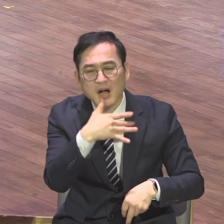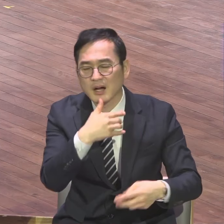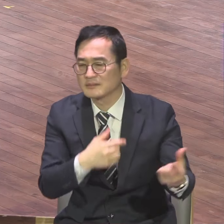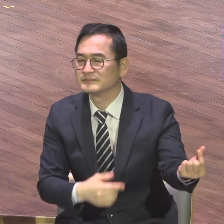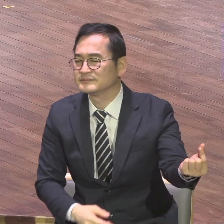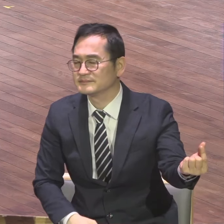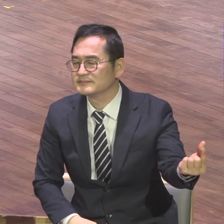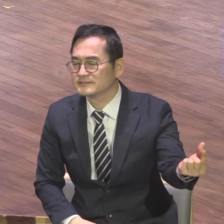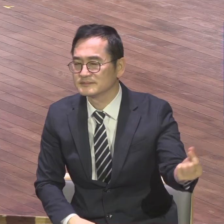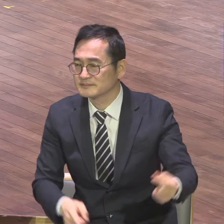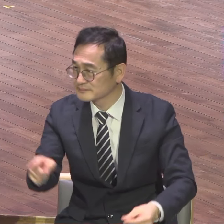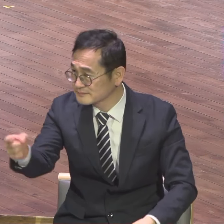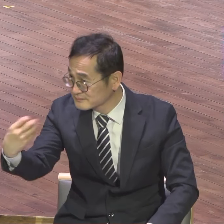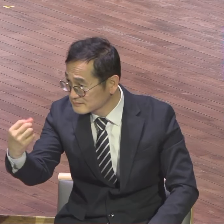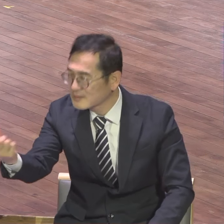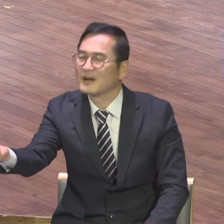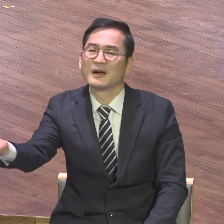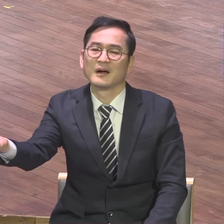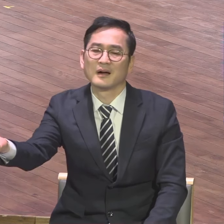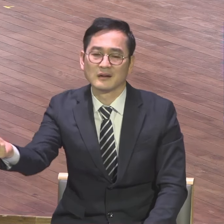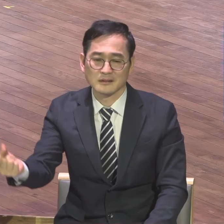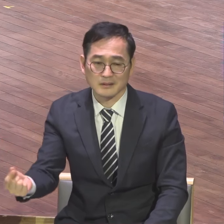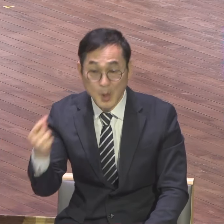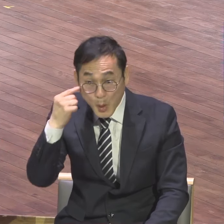왜냐 왜냐하면 우리는 서로 다 불완전한 존재예요